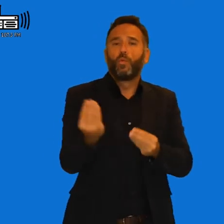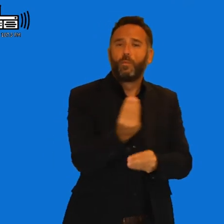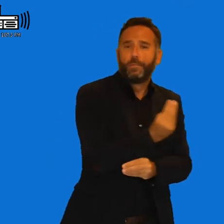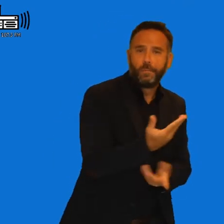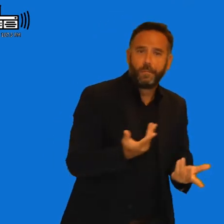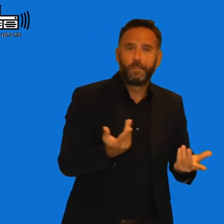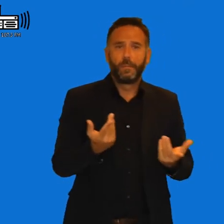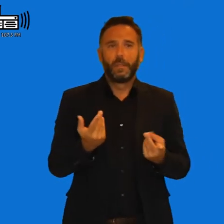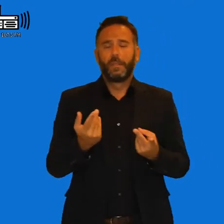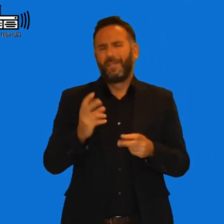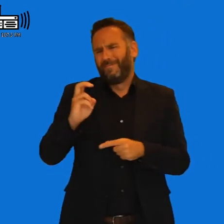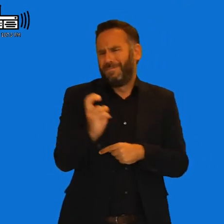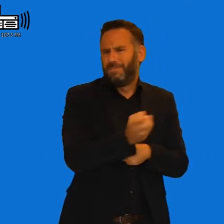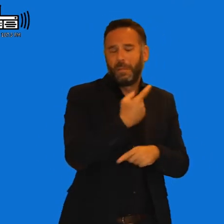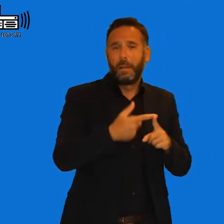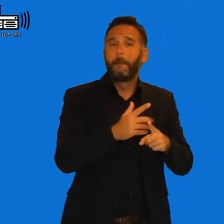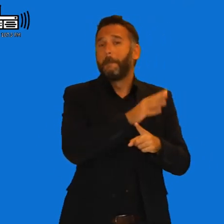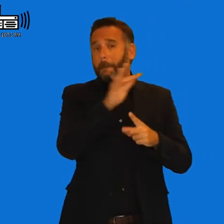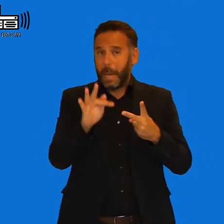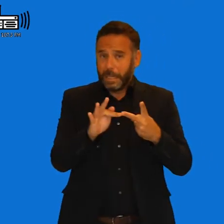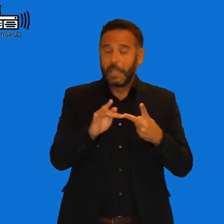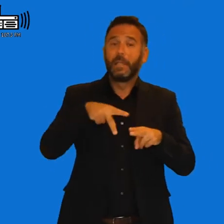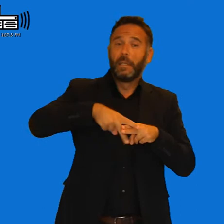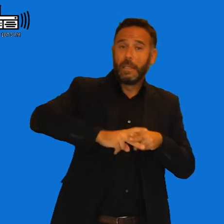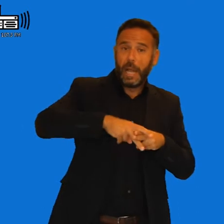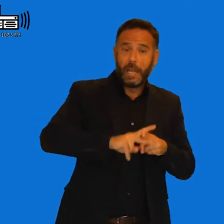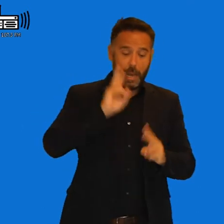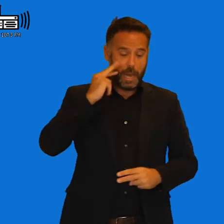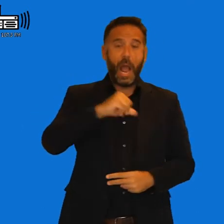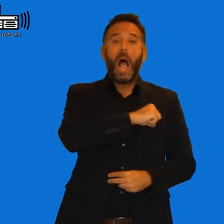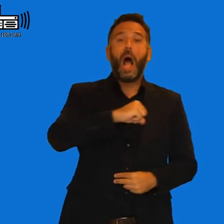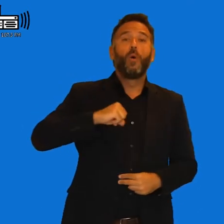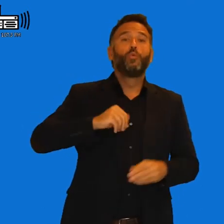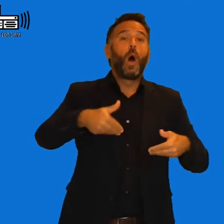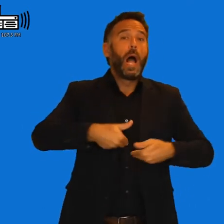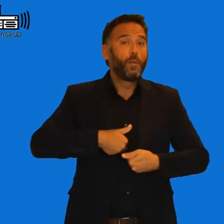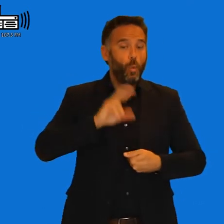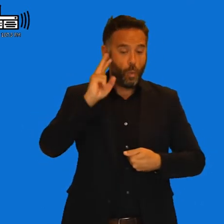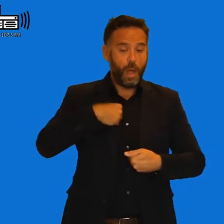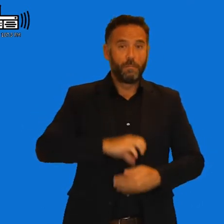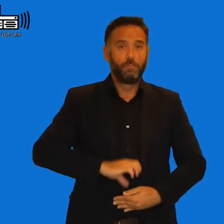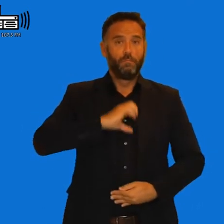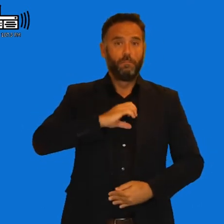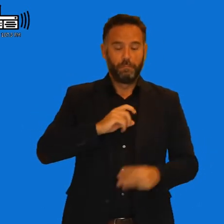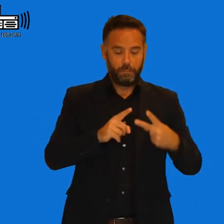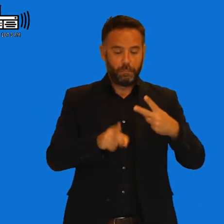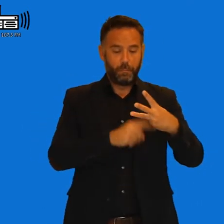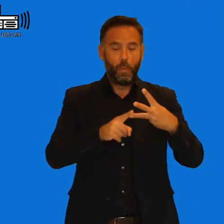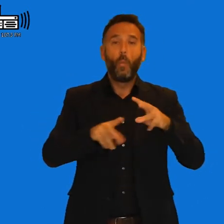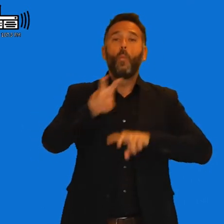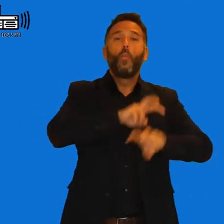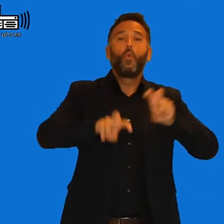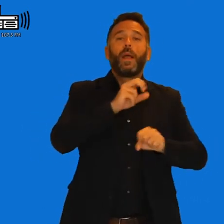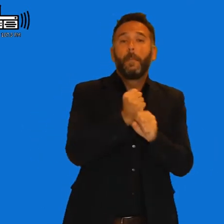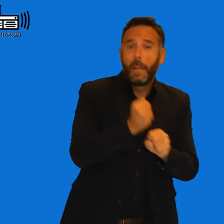diferentes índoles y también pues taller de autoayuda, de búsqueda de empleo, no sé,